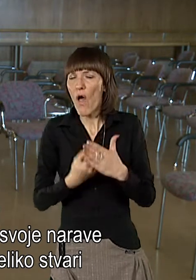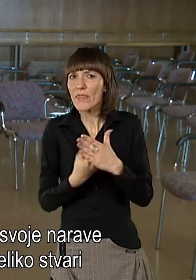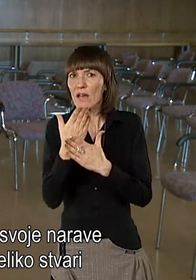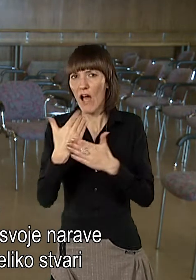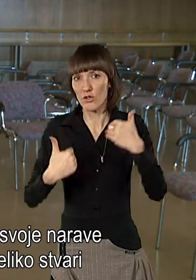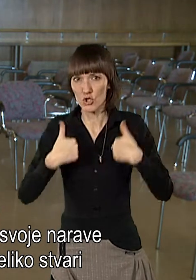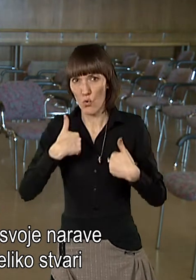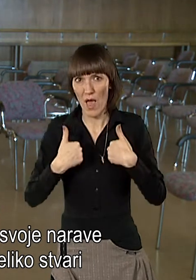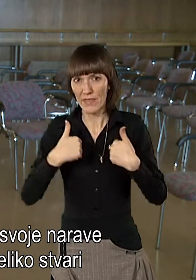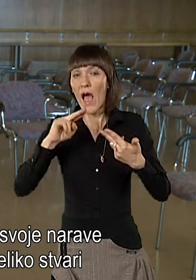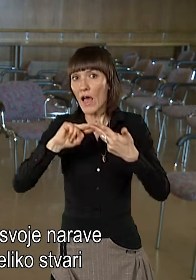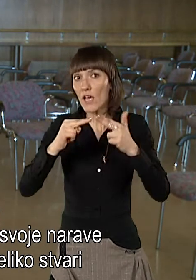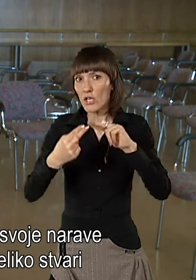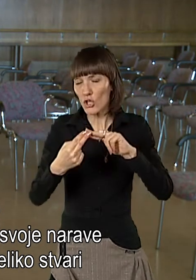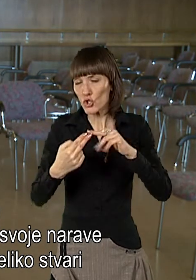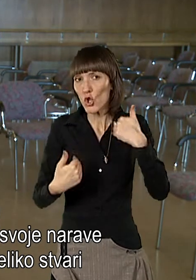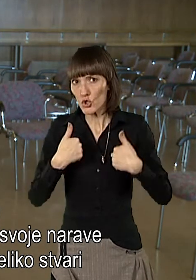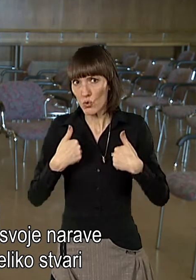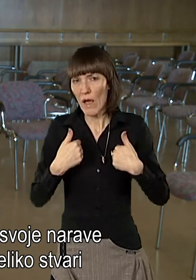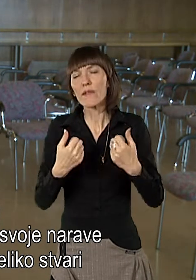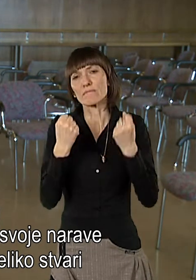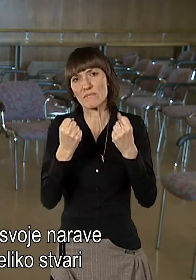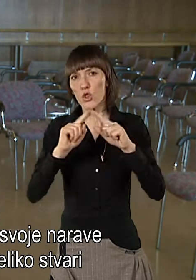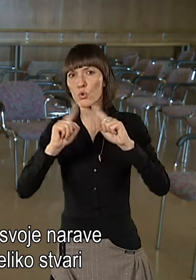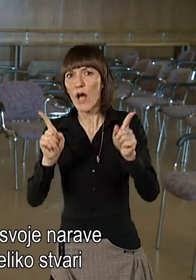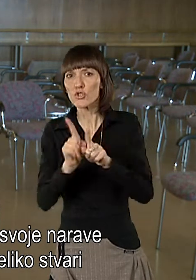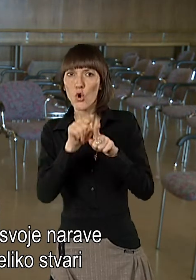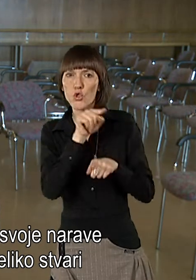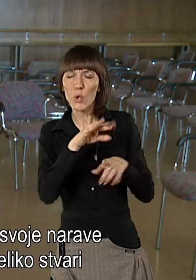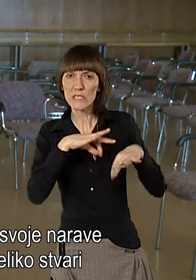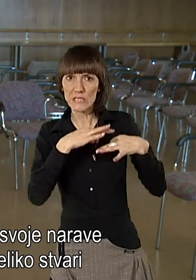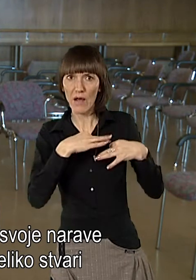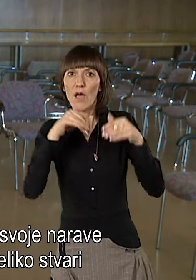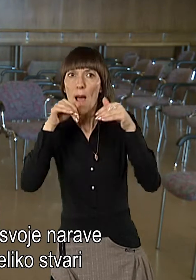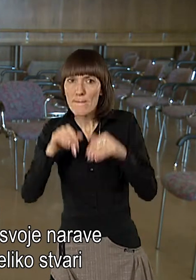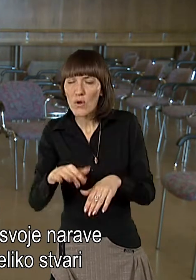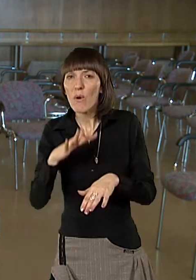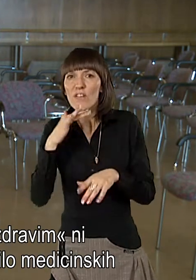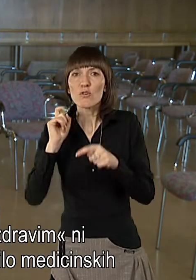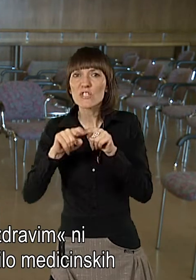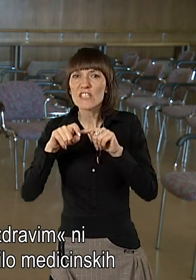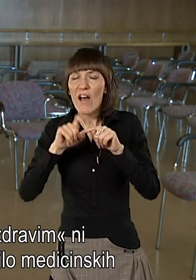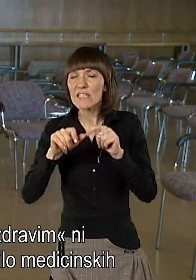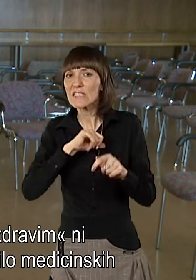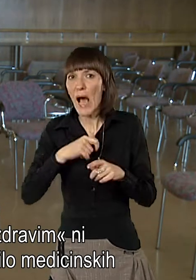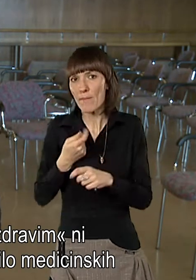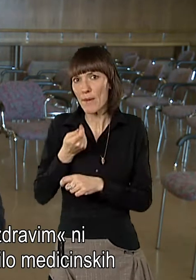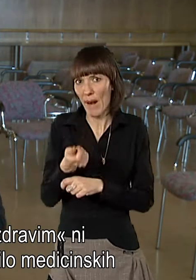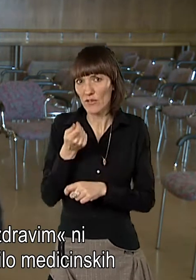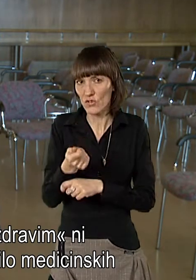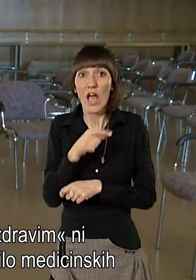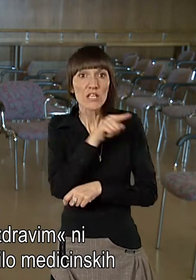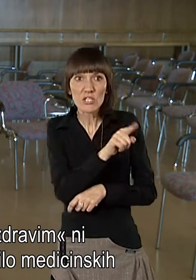življenja, kajti način življenja pri nas je veliko drugačen, moramo veliko stvari participirati, ki v